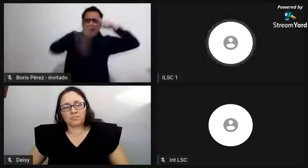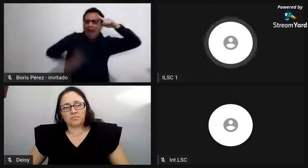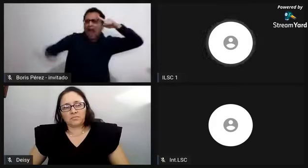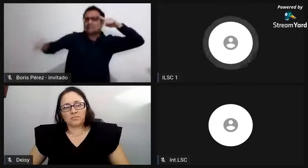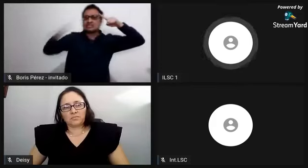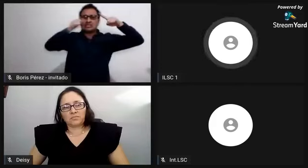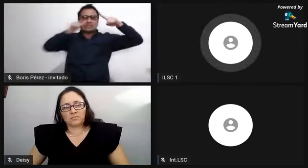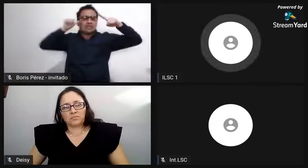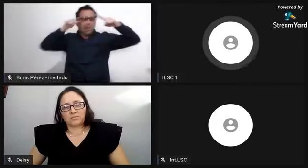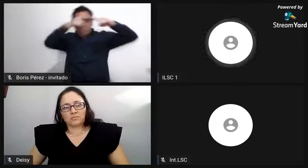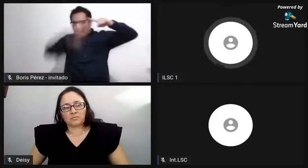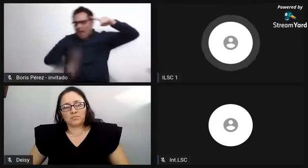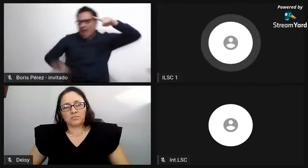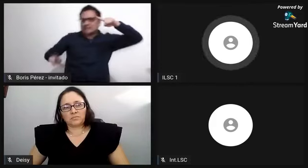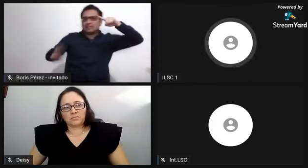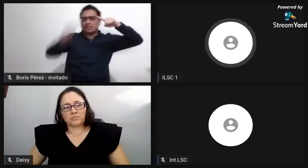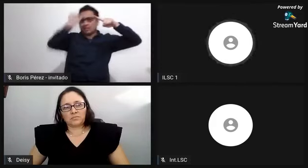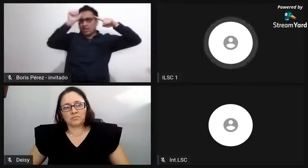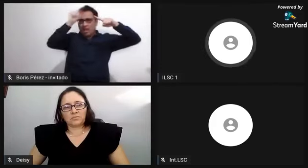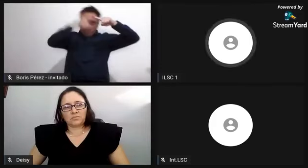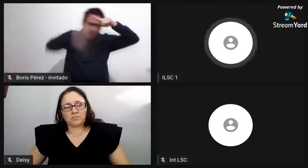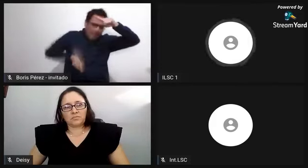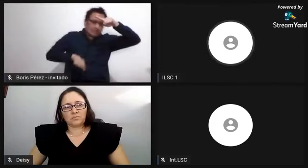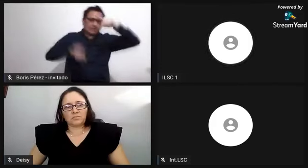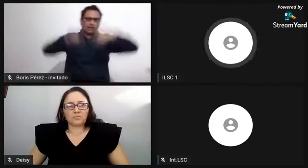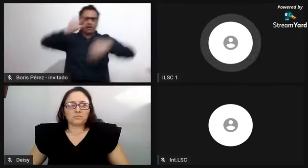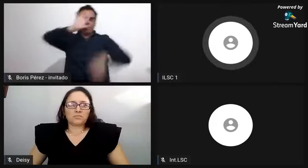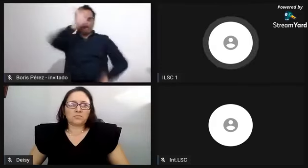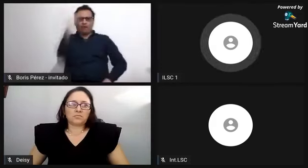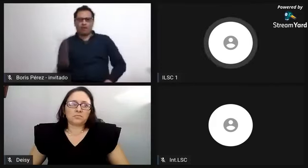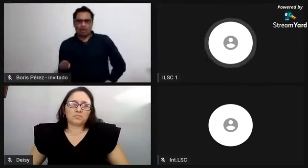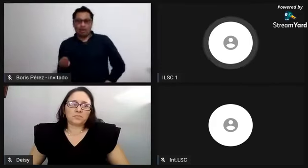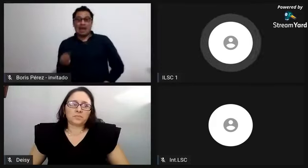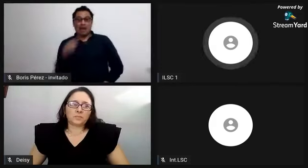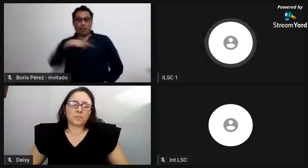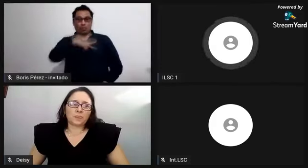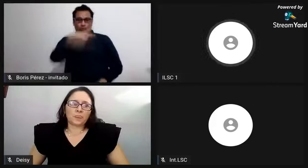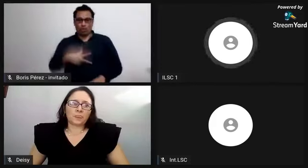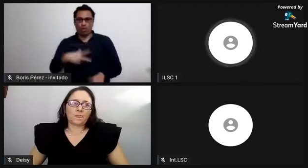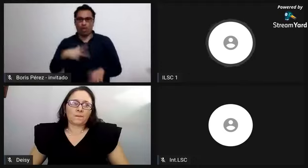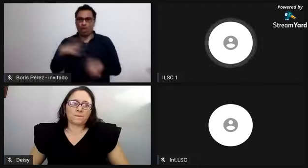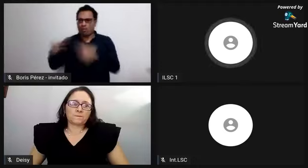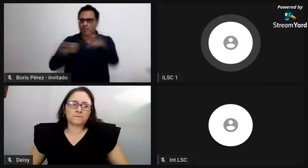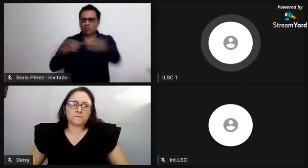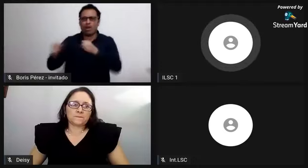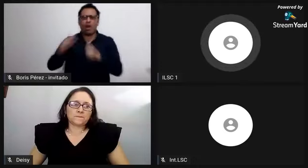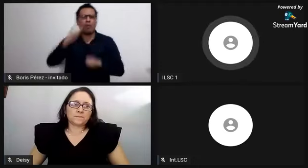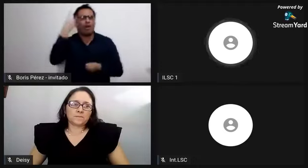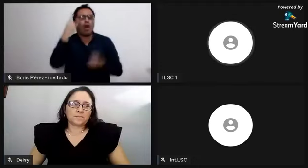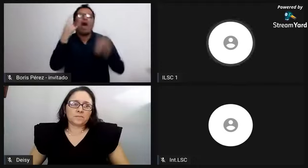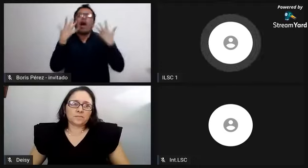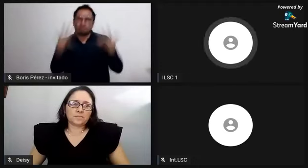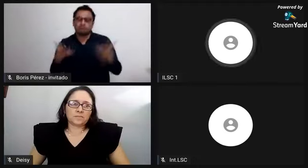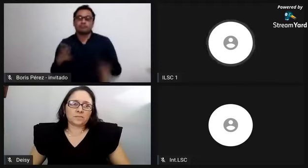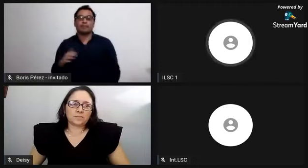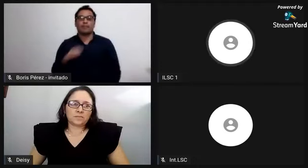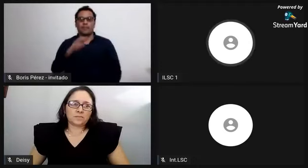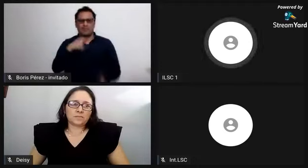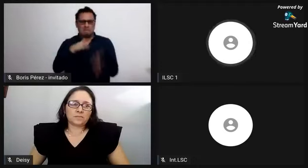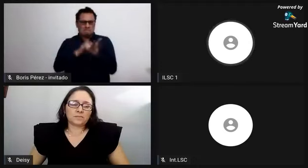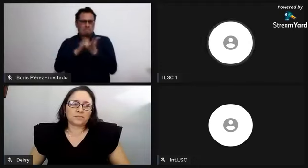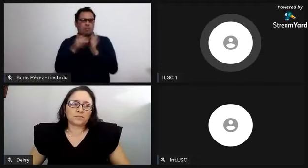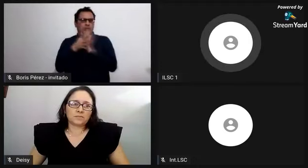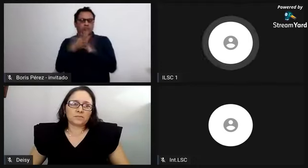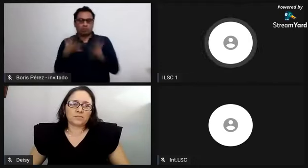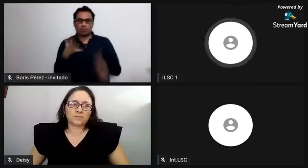Posteriormente se empieza a comercializar con otros países y se empieza a hacer la trata de las personas